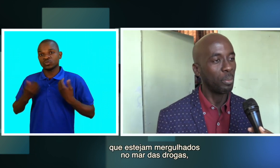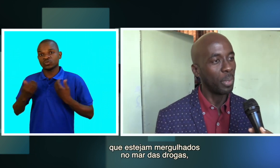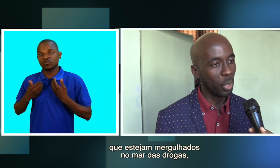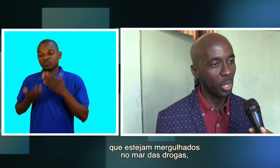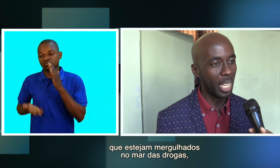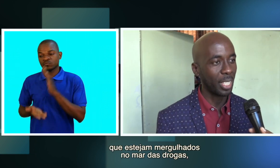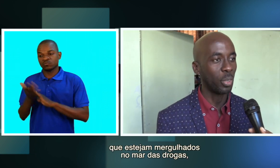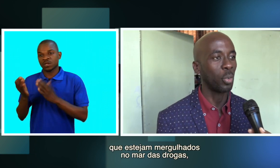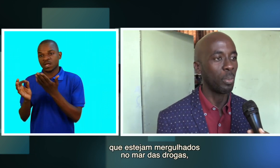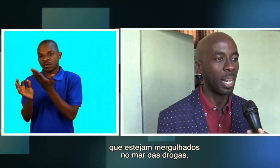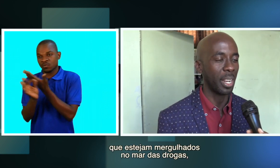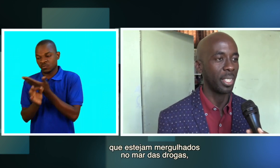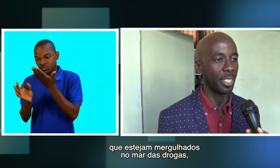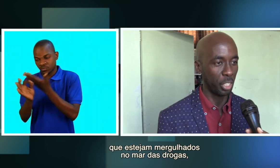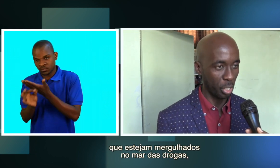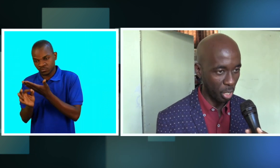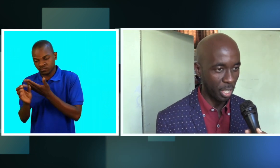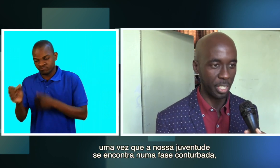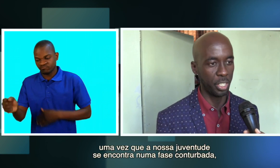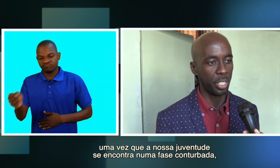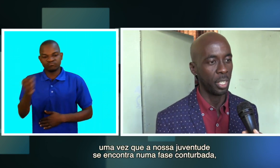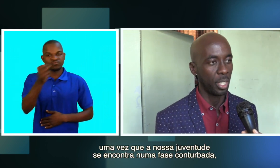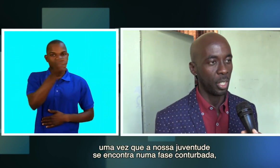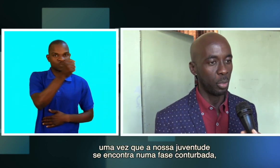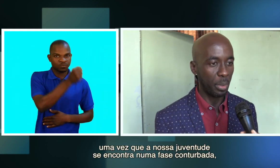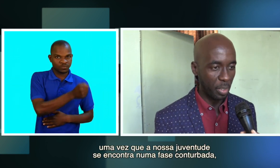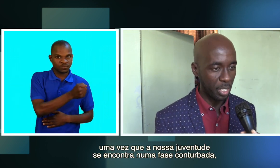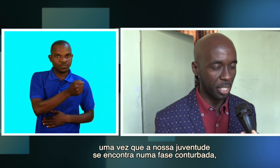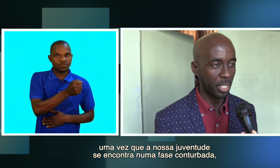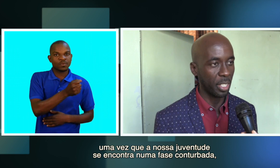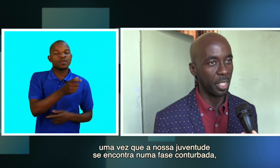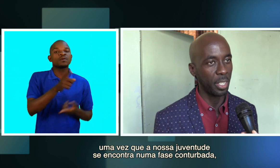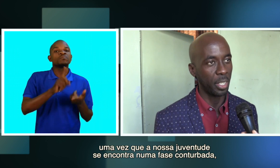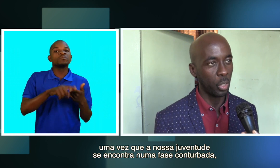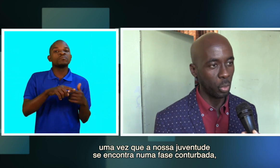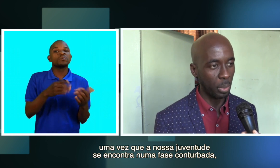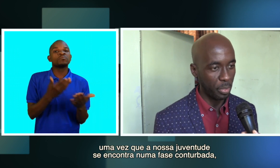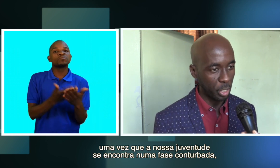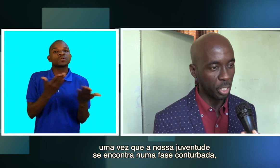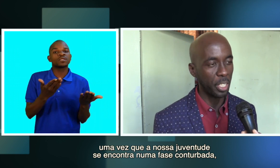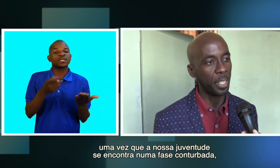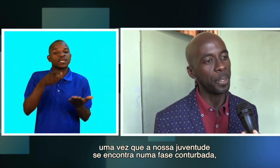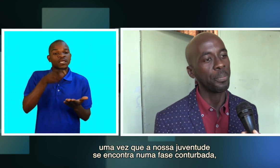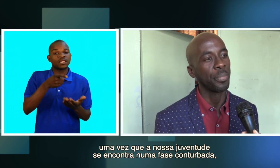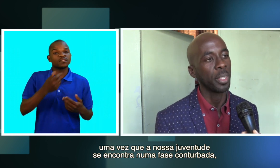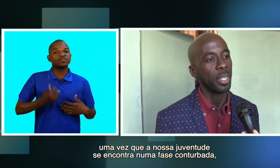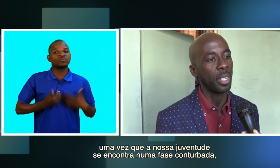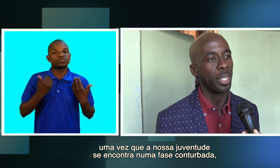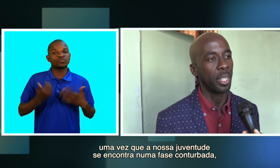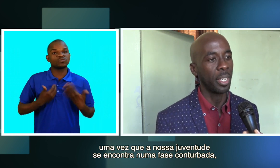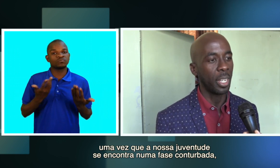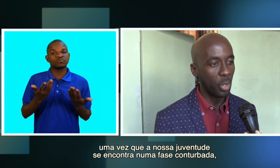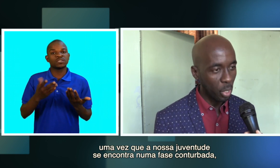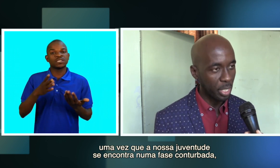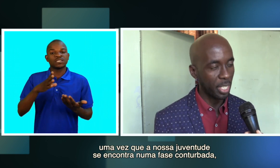mergulhados no mar das drogas. Uma vez que a nossa